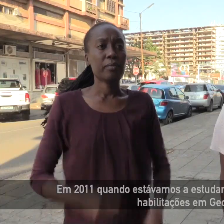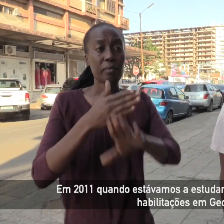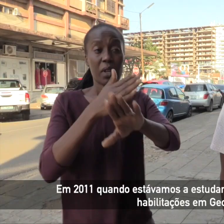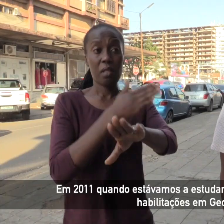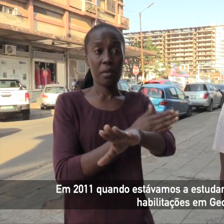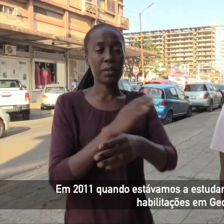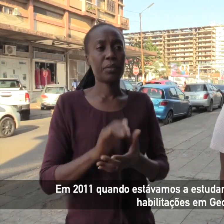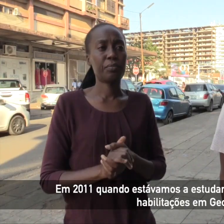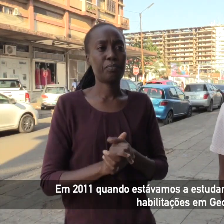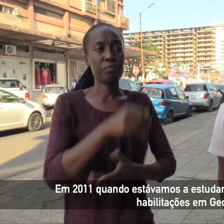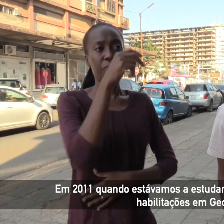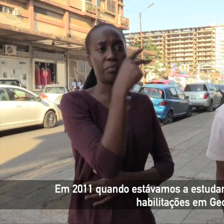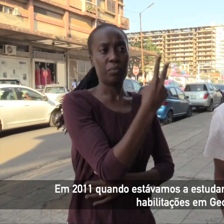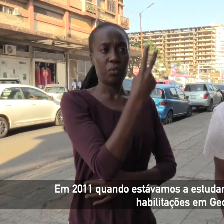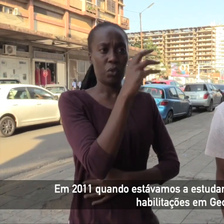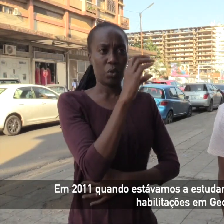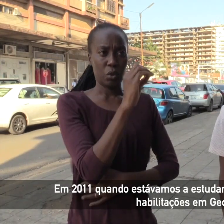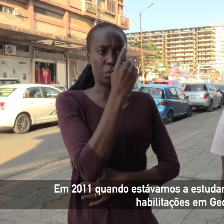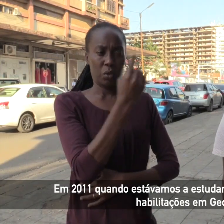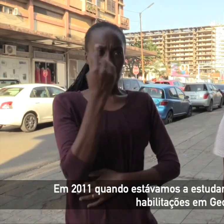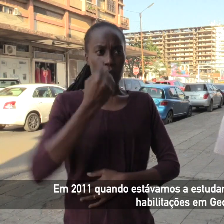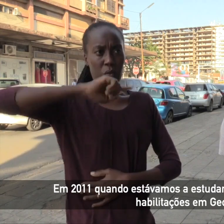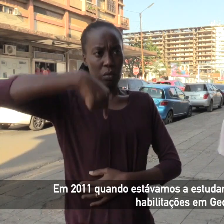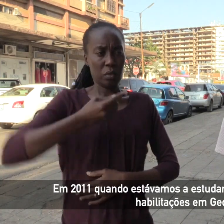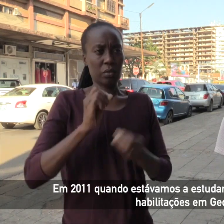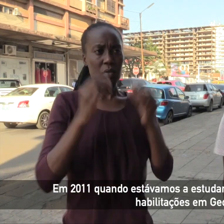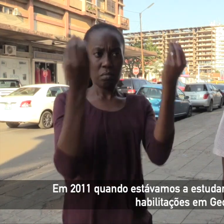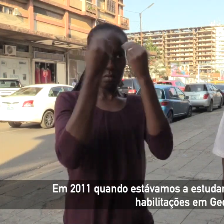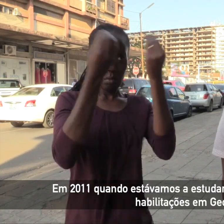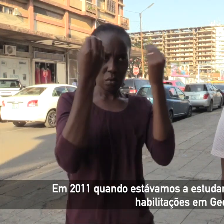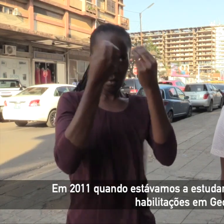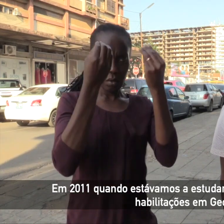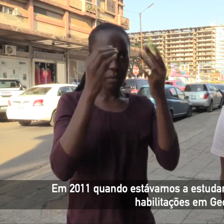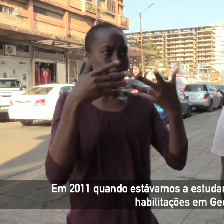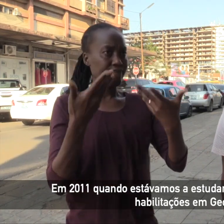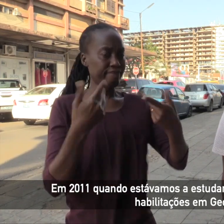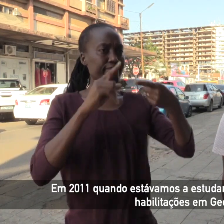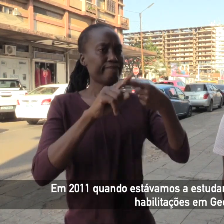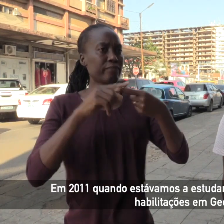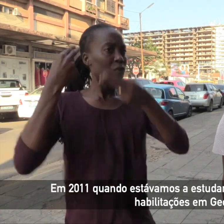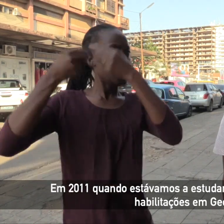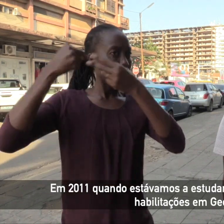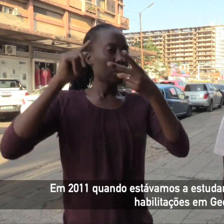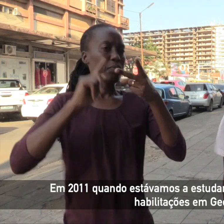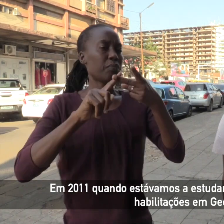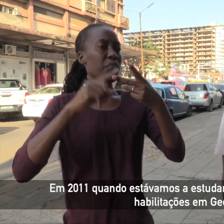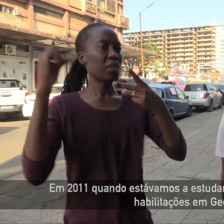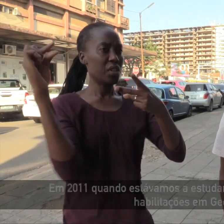Em 2011, quando estávamos a cursar o curso de História com Habilitações em Geografia,